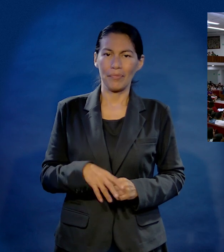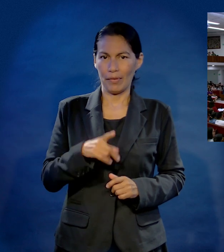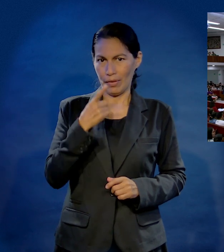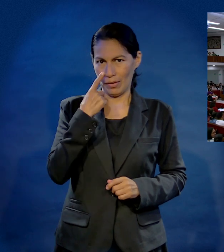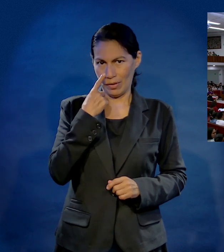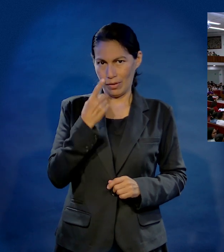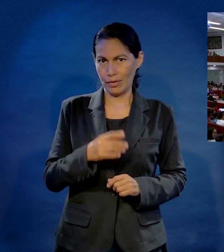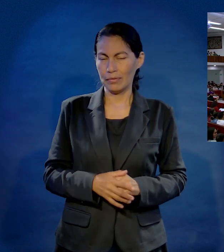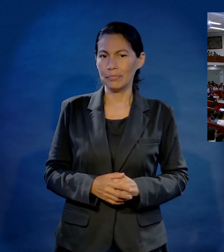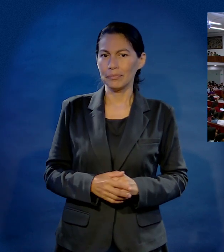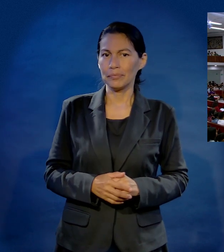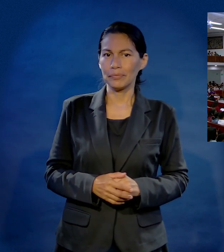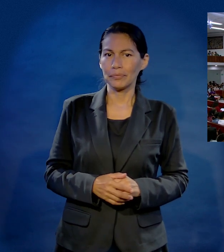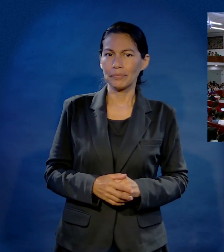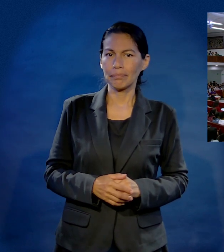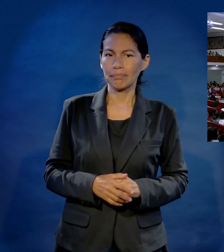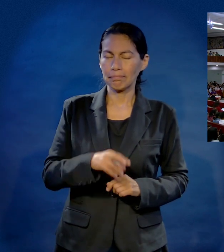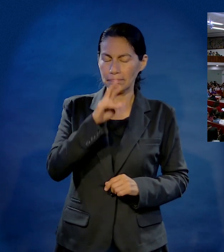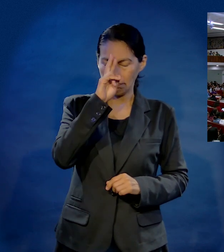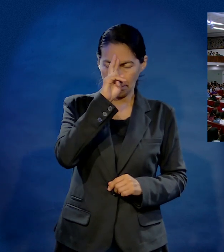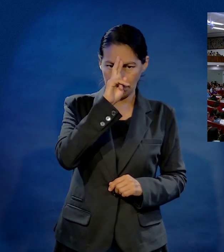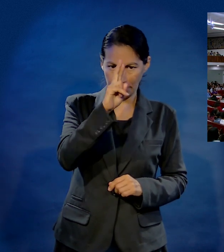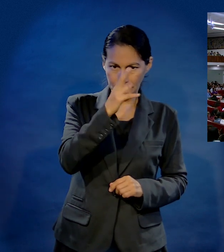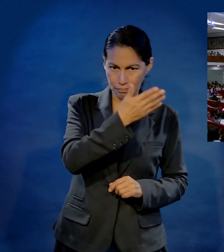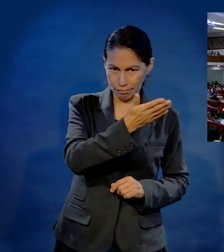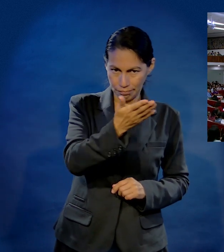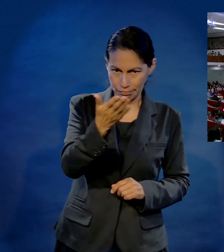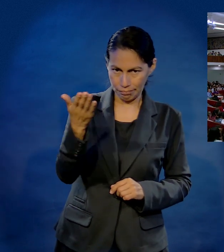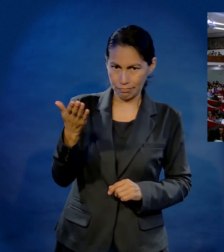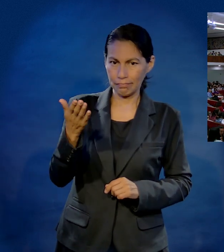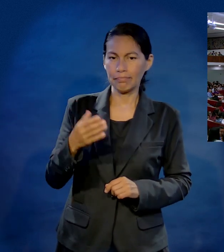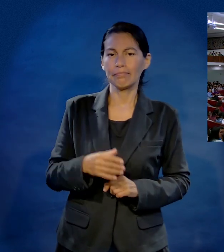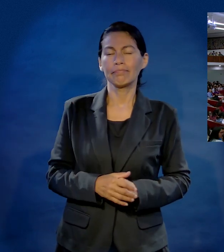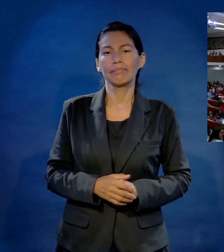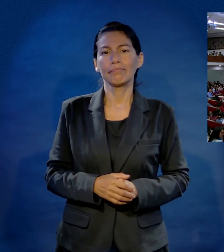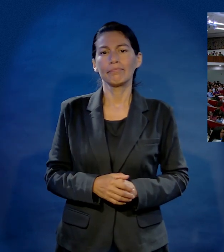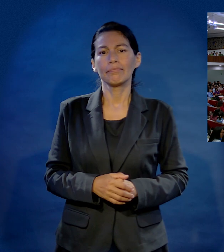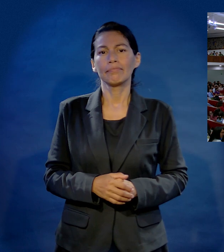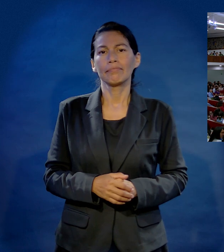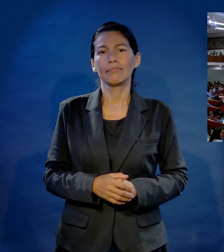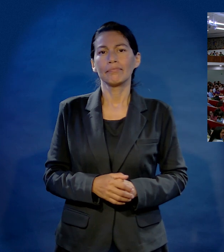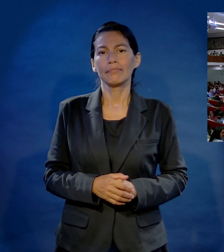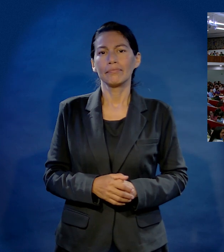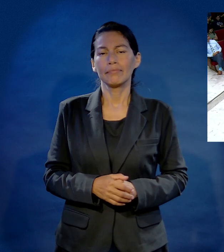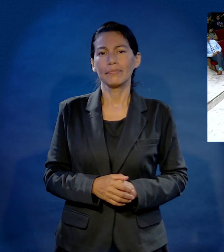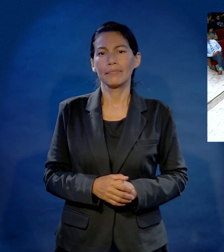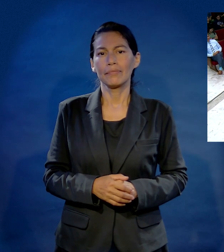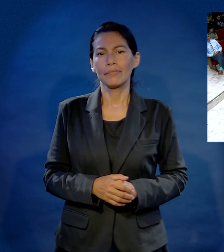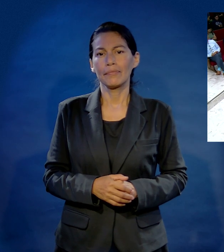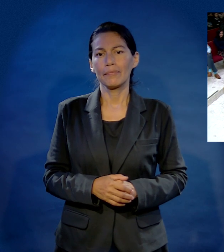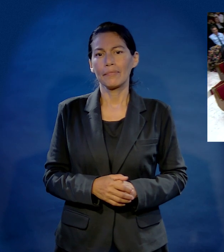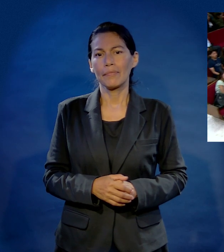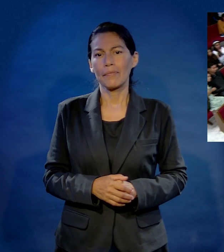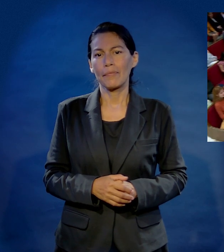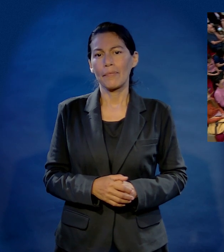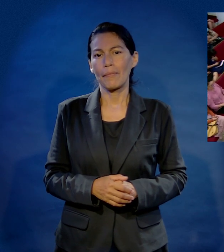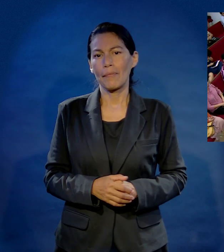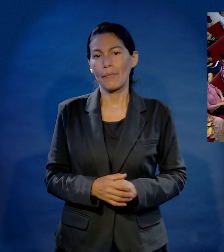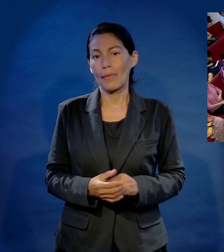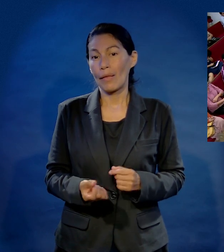Ahora, abro este paréntesis con muchísimo respeto para todos los muchachos que